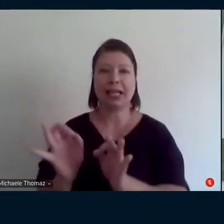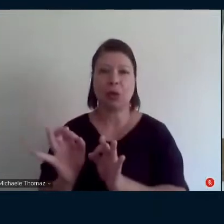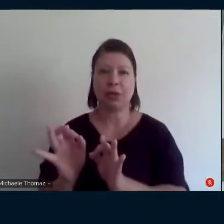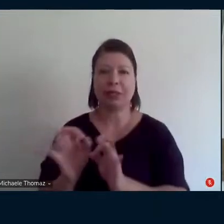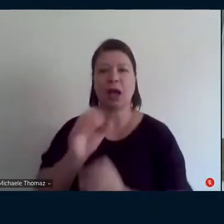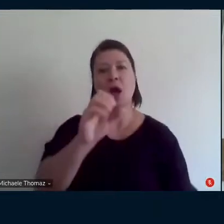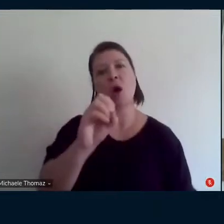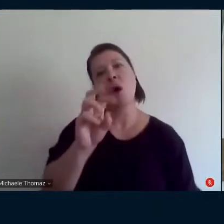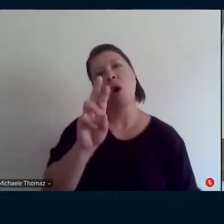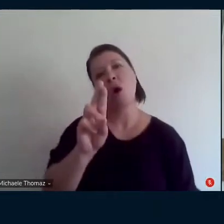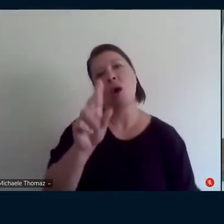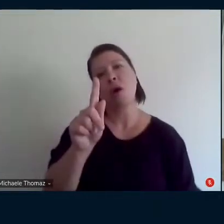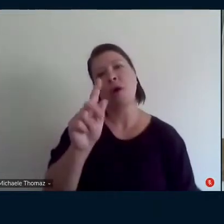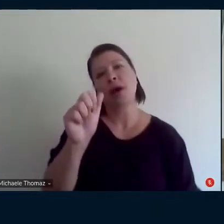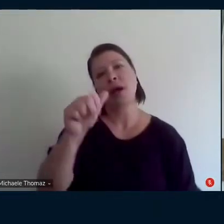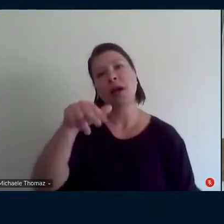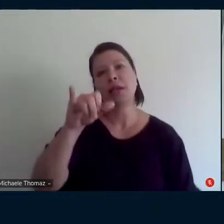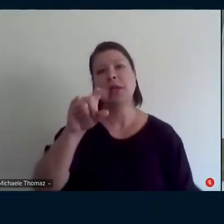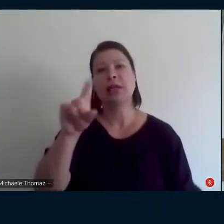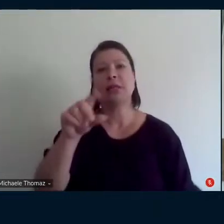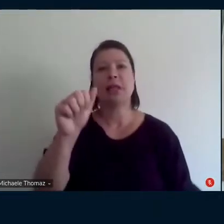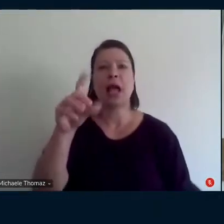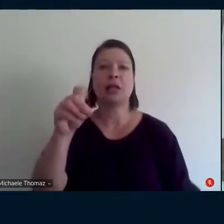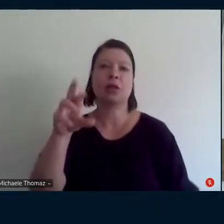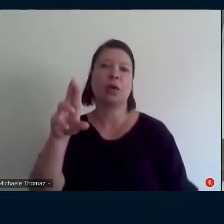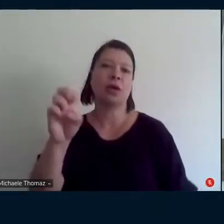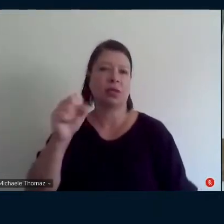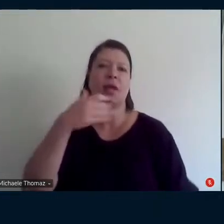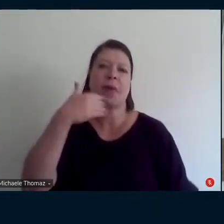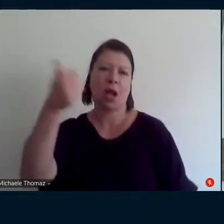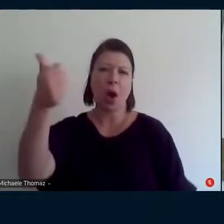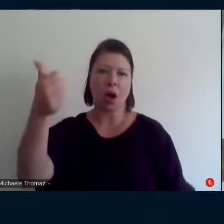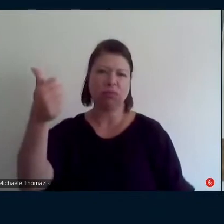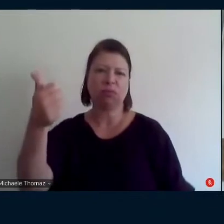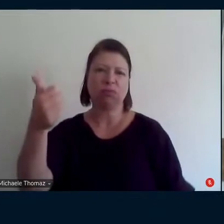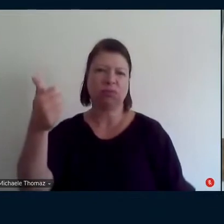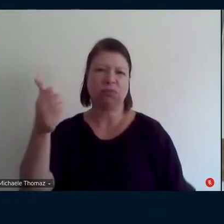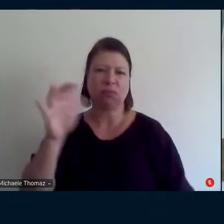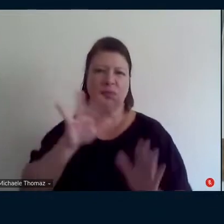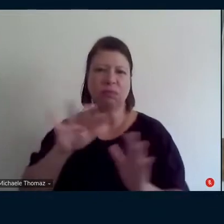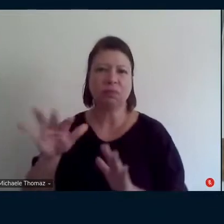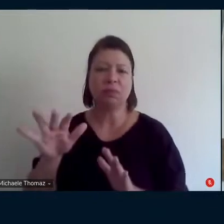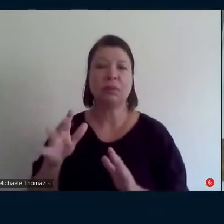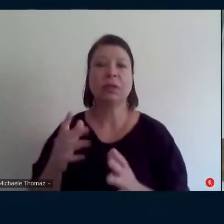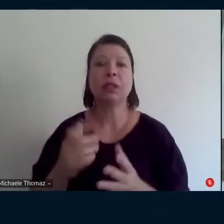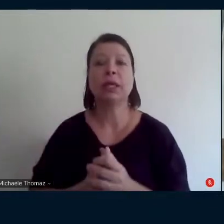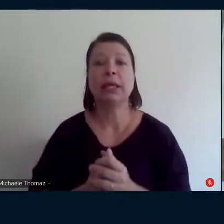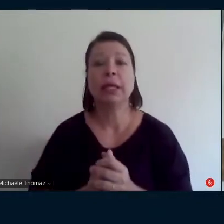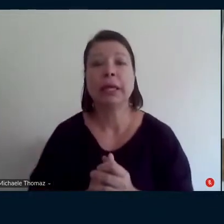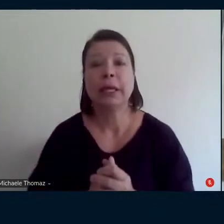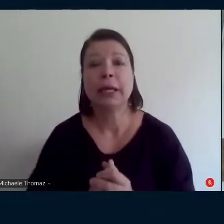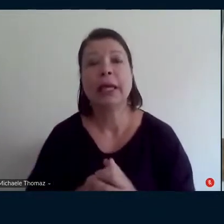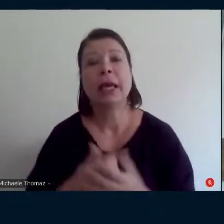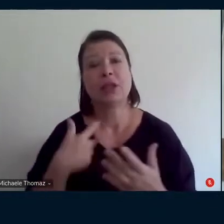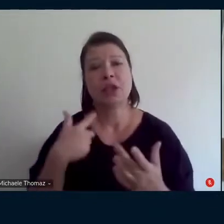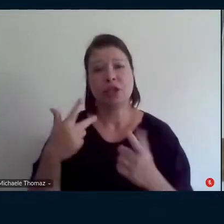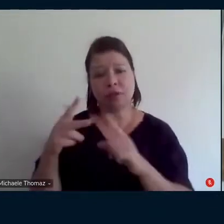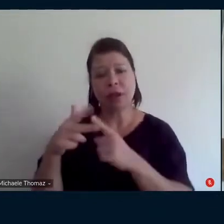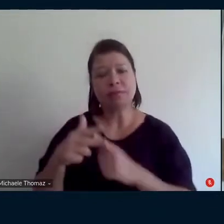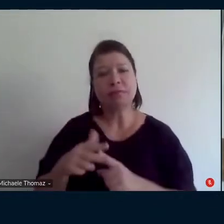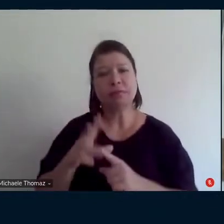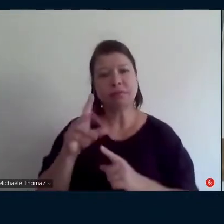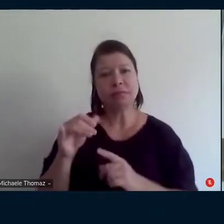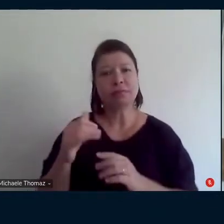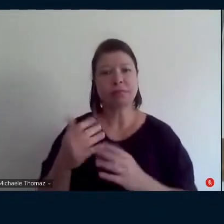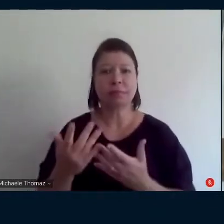aí você sabe né teve uns problemas de forma que você já disse que foi melhor mandado que não mandar e mesmo assim a gente lê né não usa